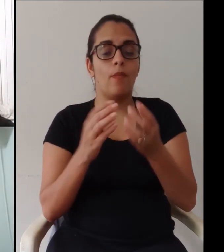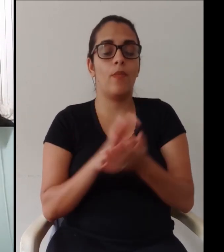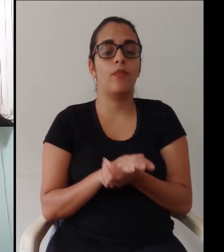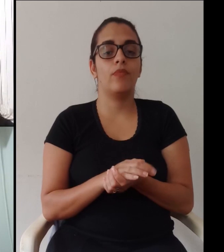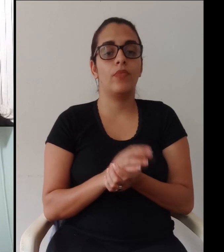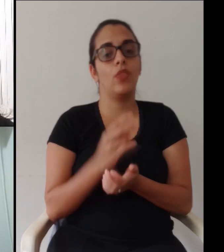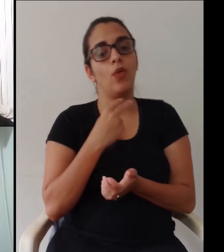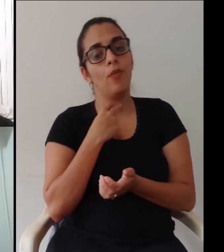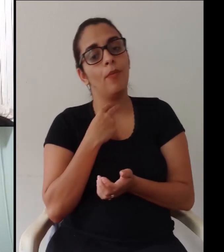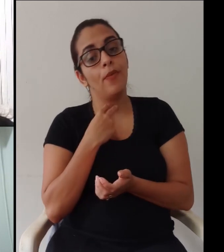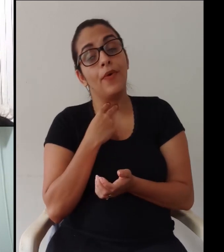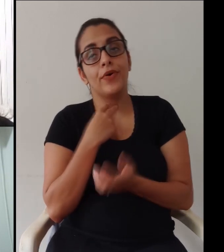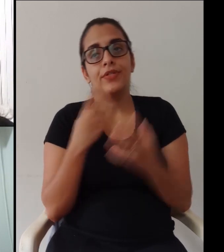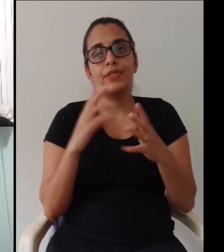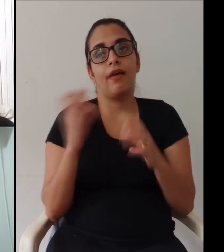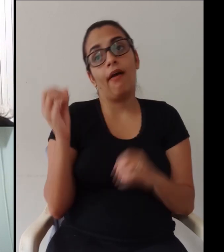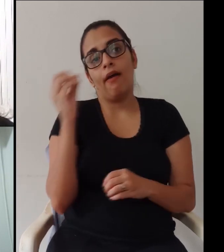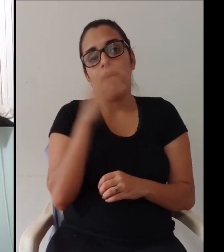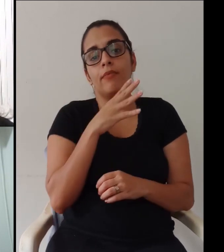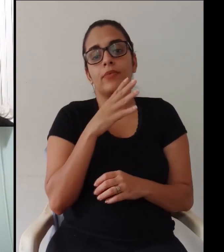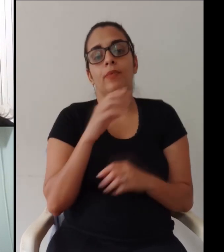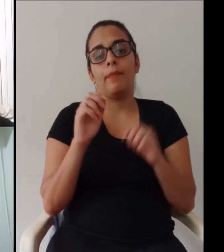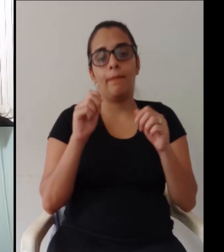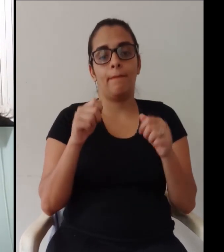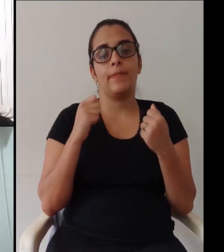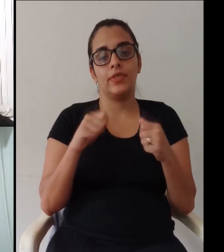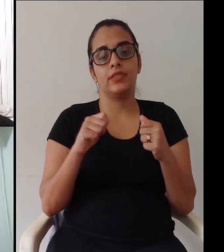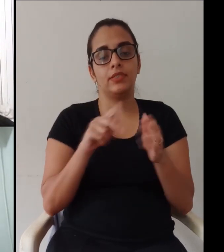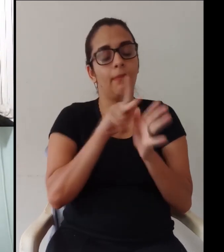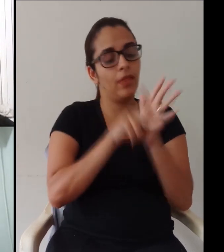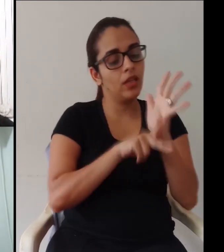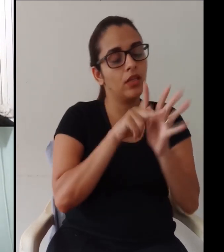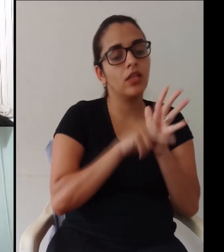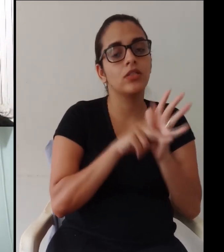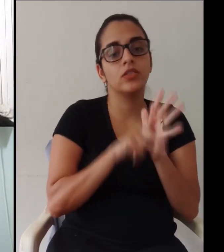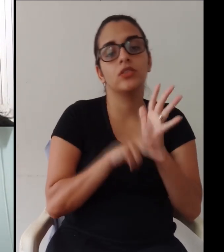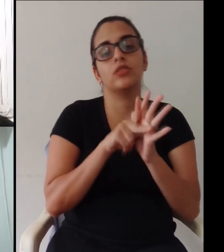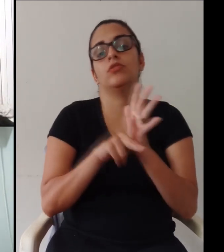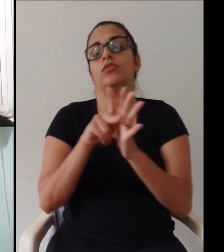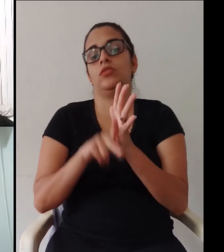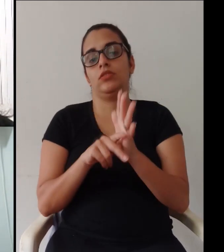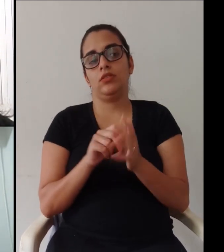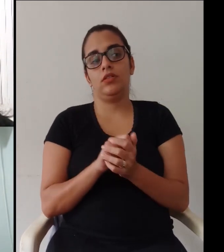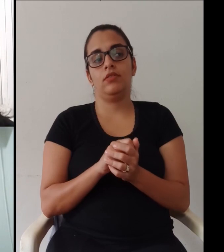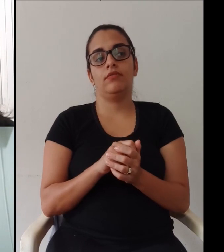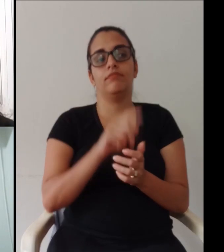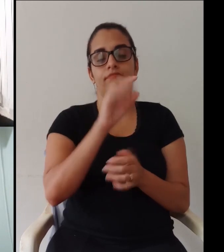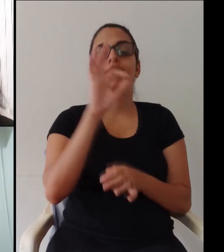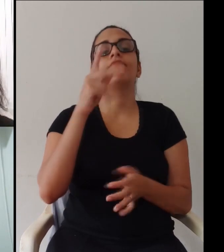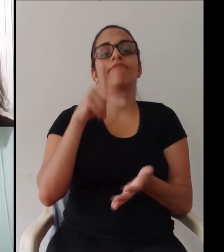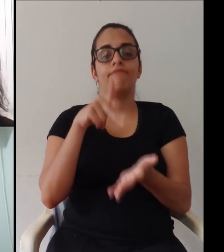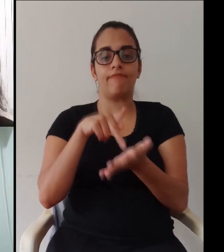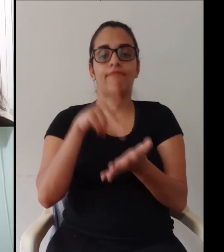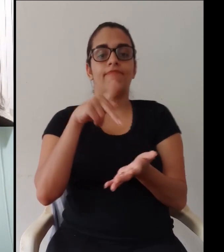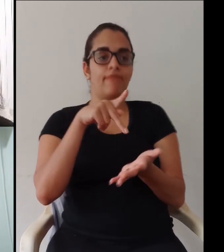pesquisa com os docentes e também caminhamos para ver que é viado só não pode ser de uma hora para a outra